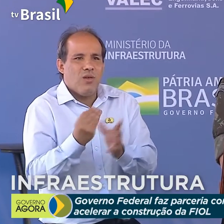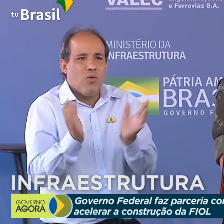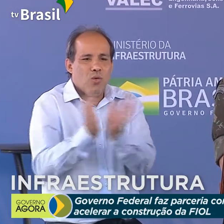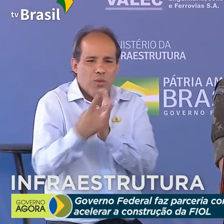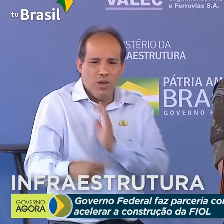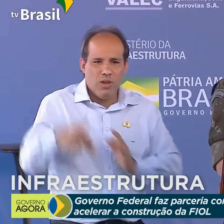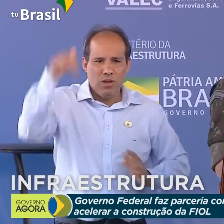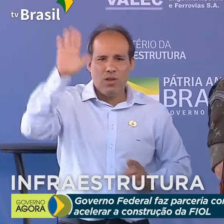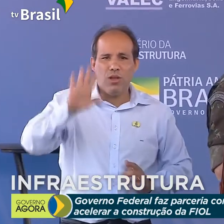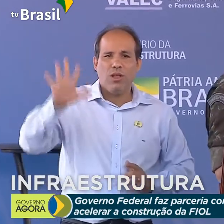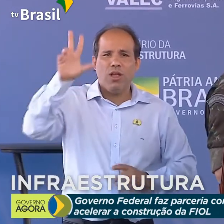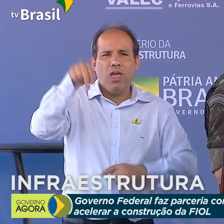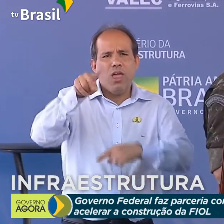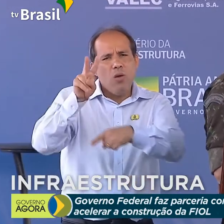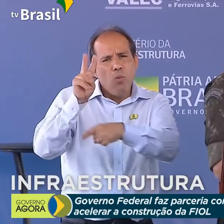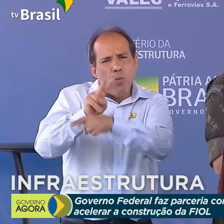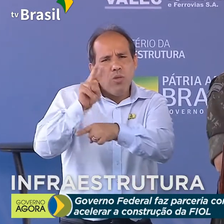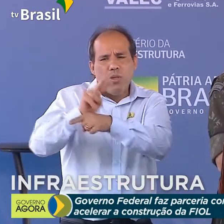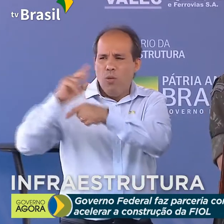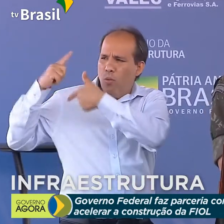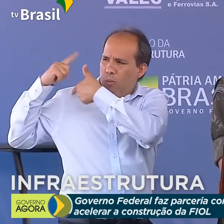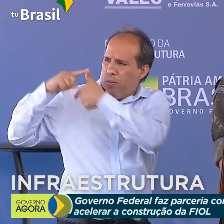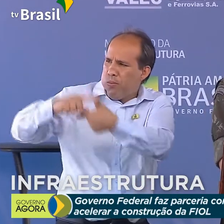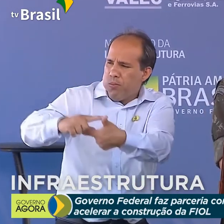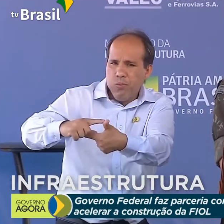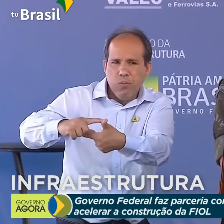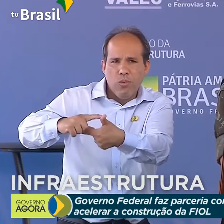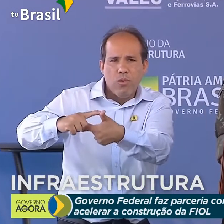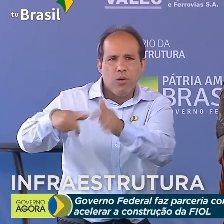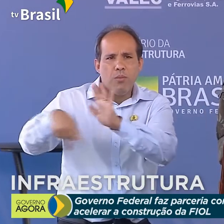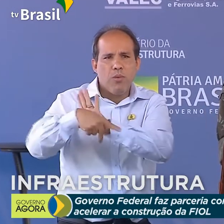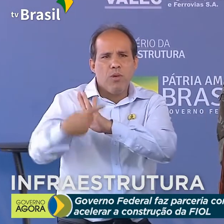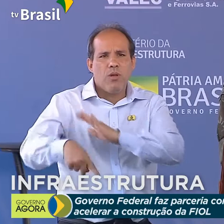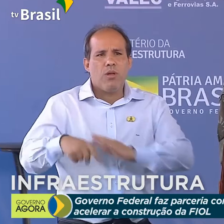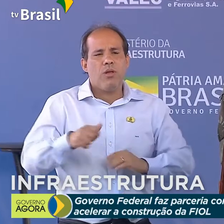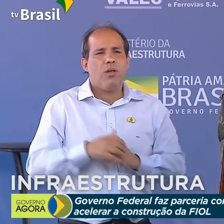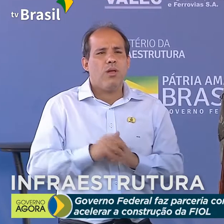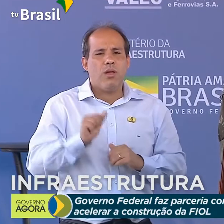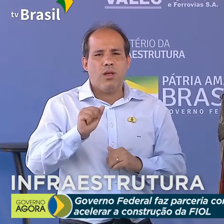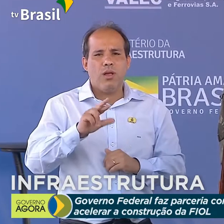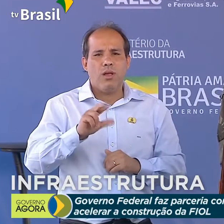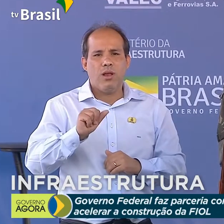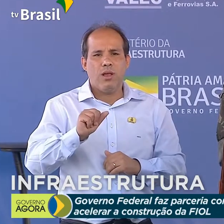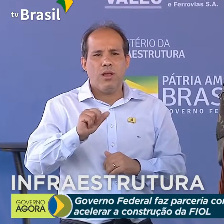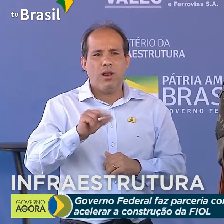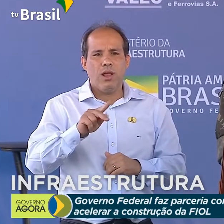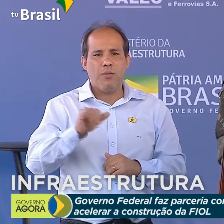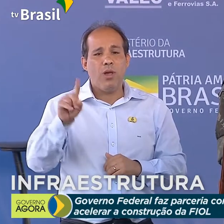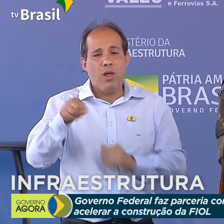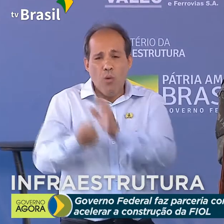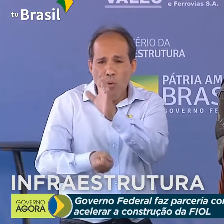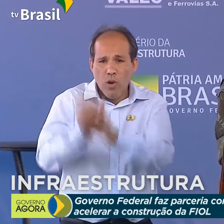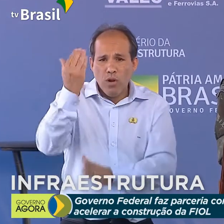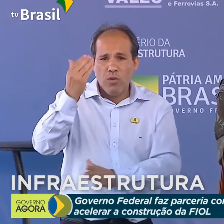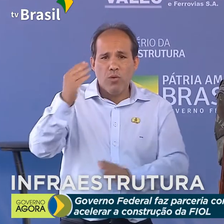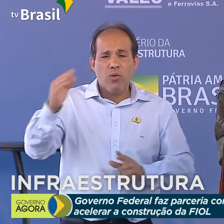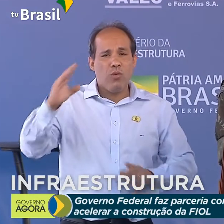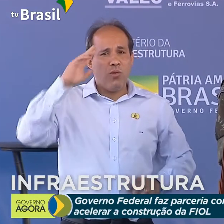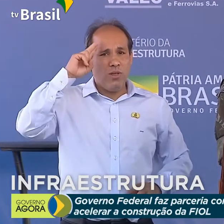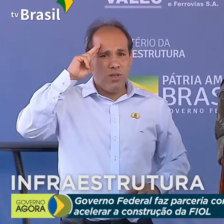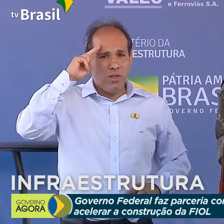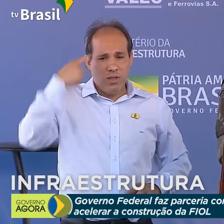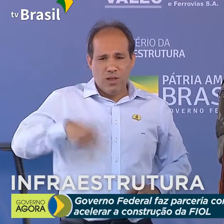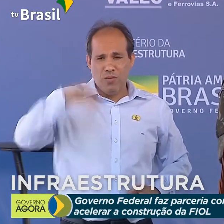que são os guardiões das tradições da epopeia dos Guararapes, origem do Exército Brasileiro, expresso nossa